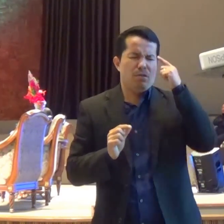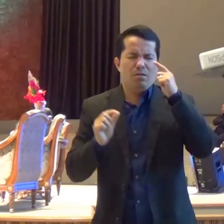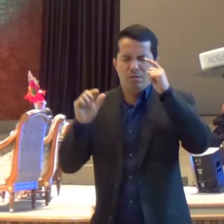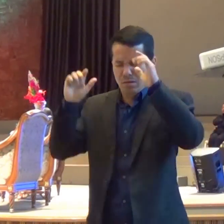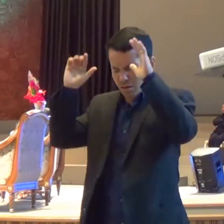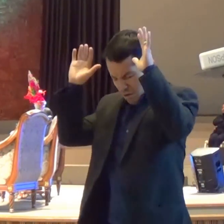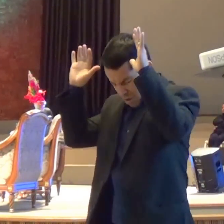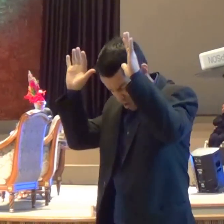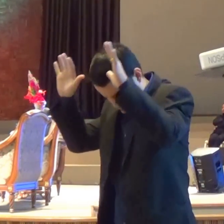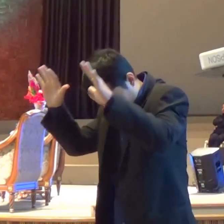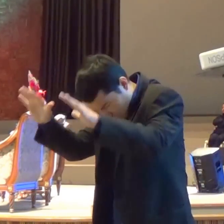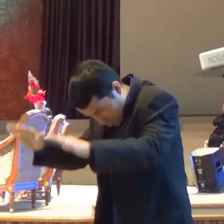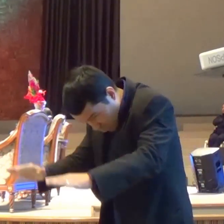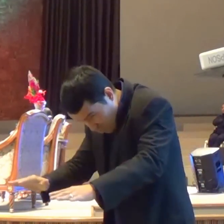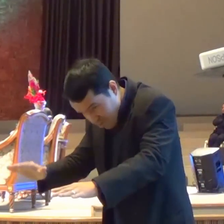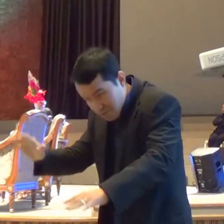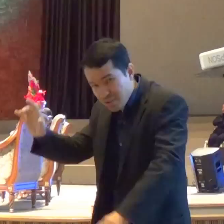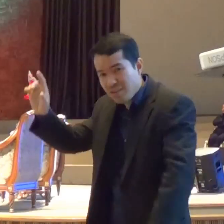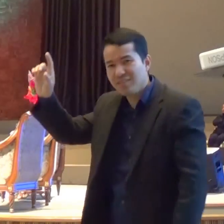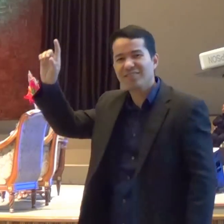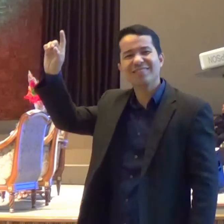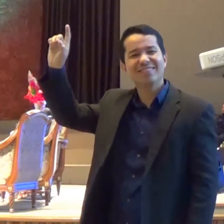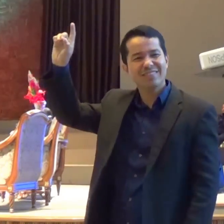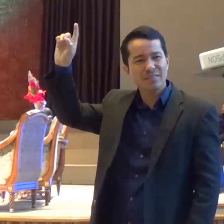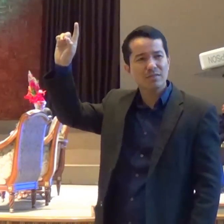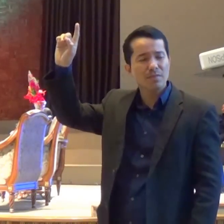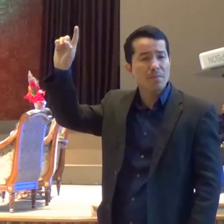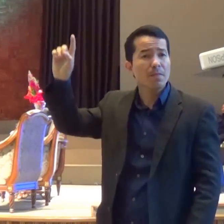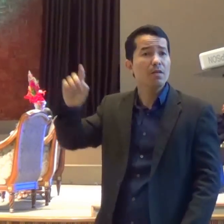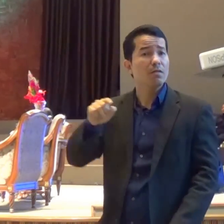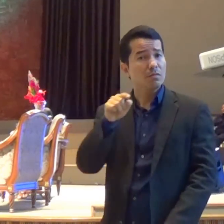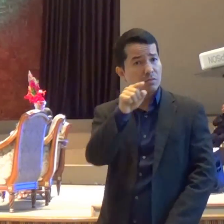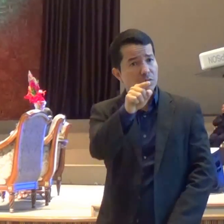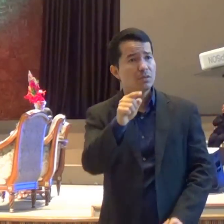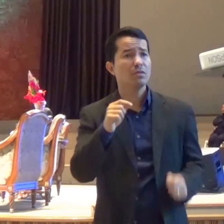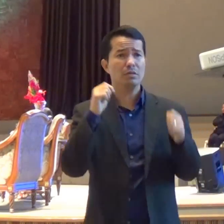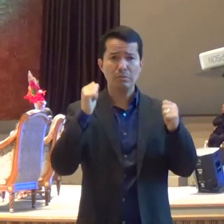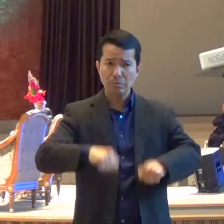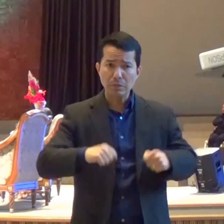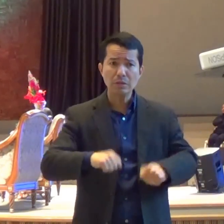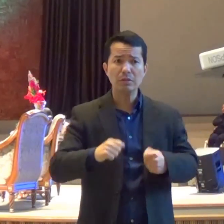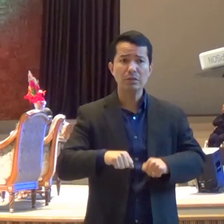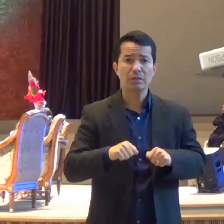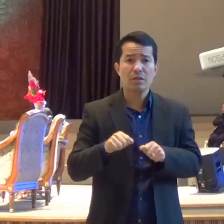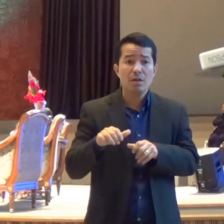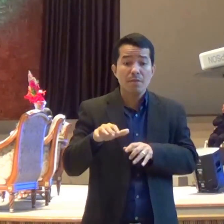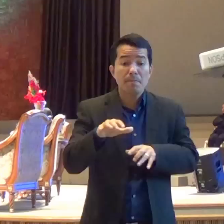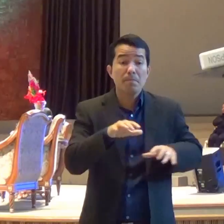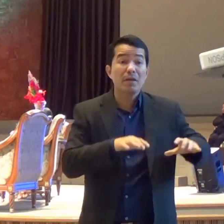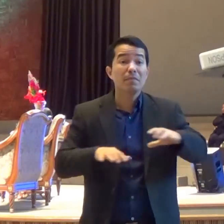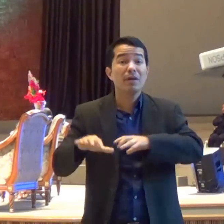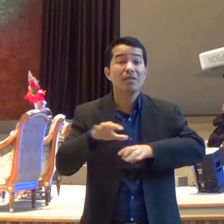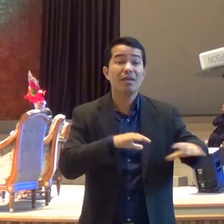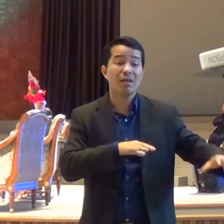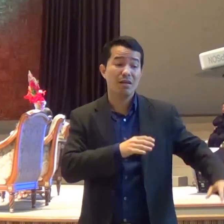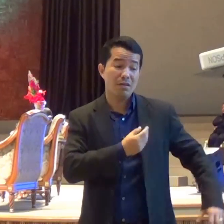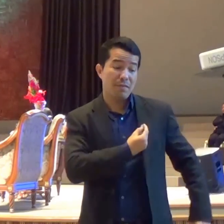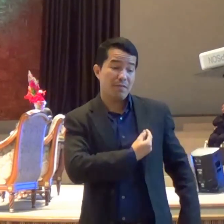Por isso Eu preciso Participar Com o preparo Da fé Segunda coisa